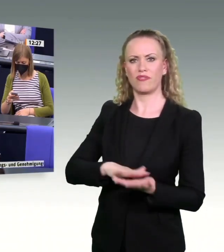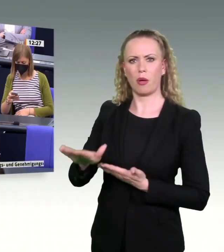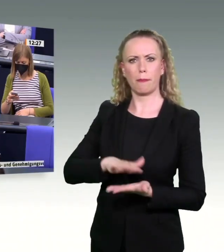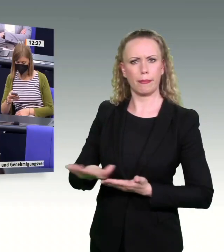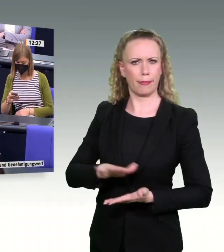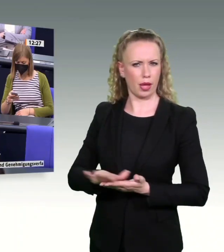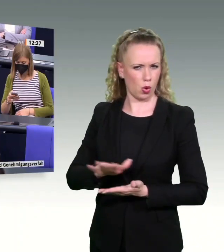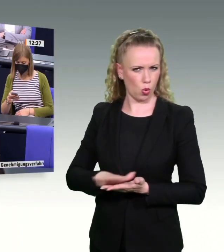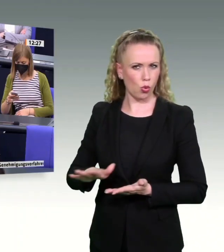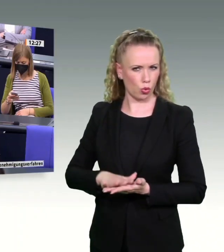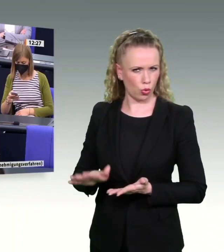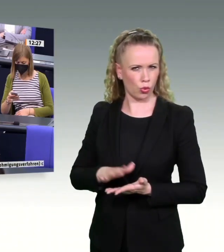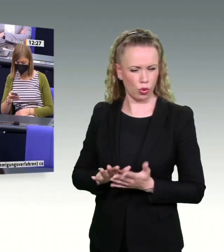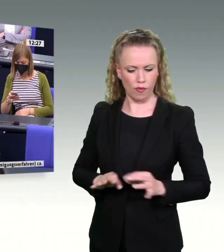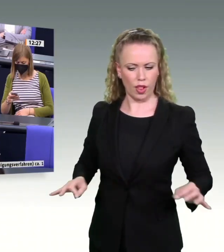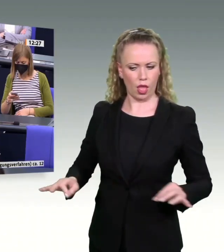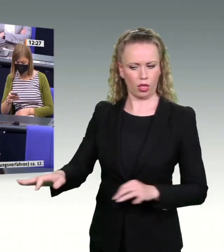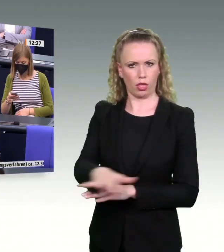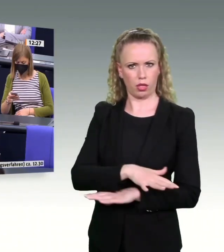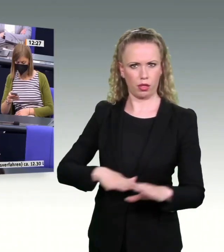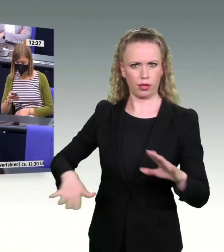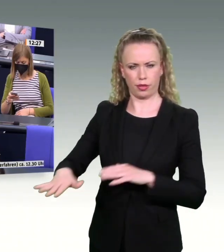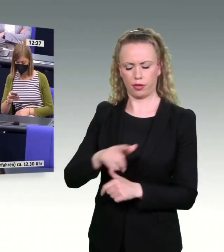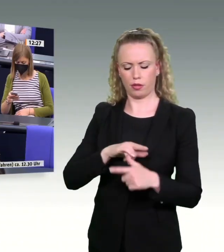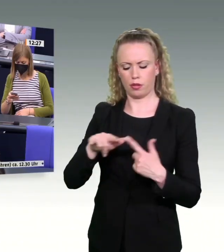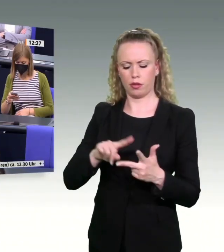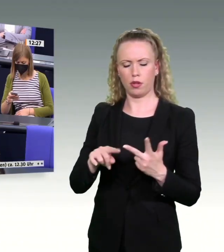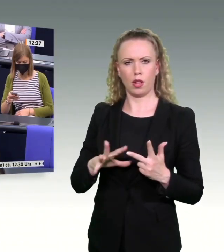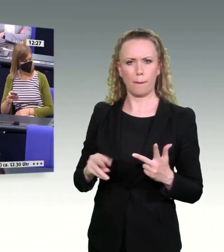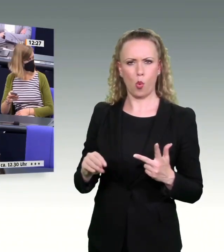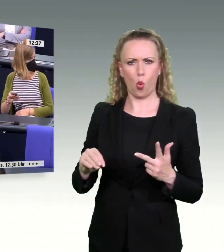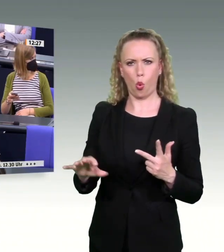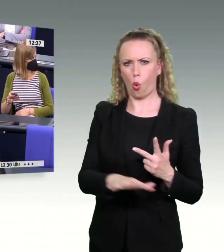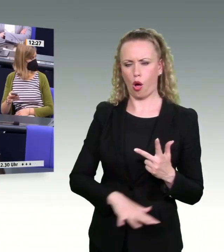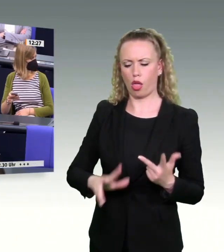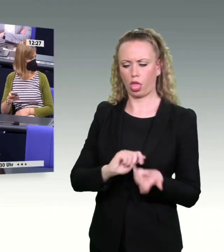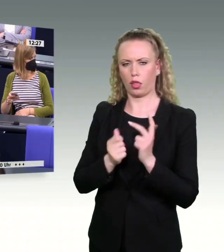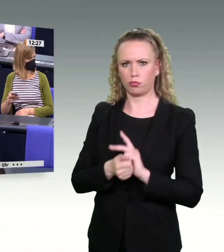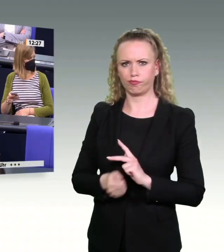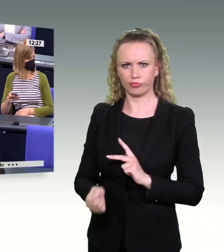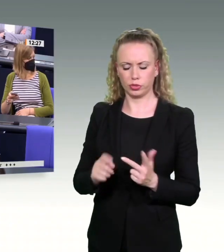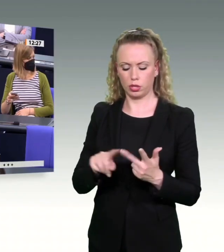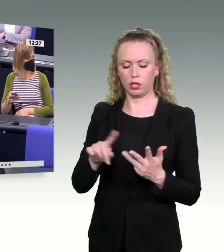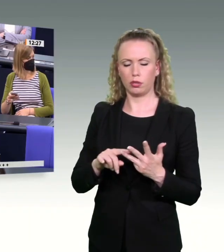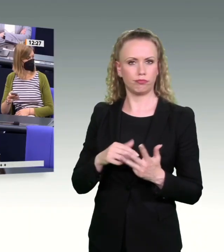Flächenverbrauch betrifft, was die Vernichtung von Mooren betrifft, in dieser Form diese Autobahnprojekte noch einzufordern?